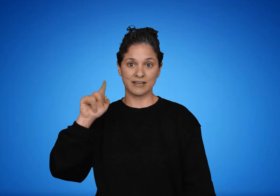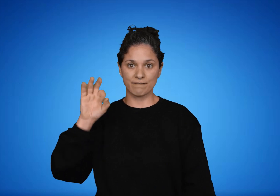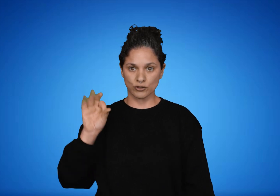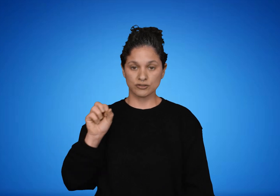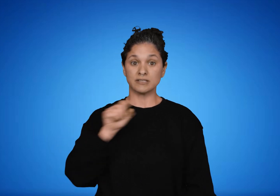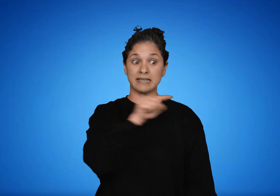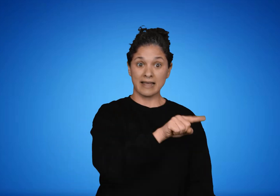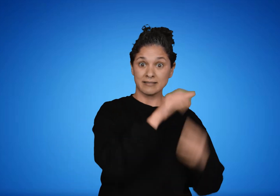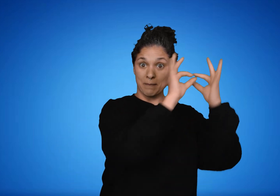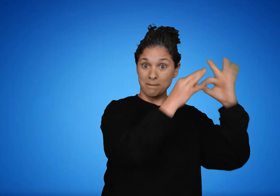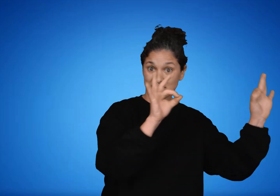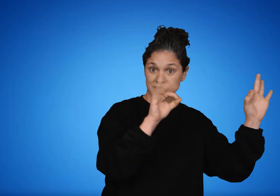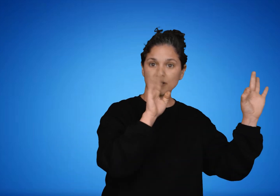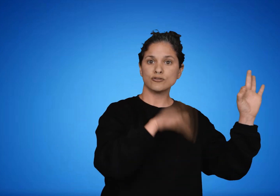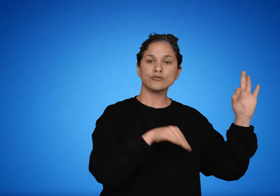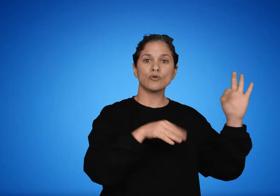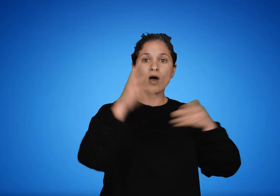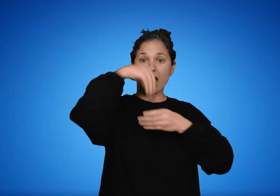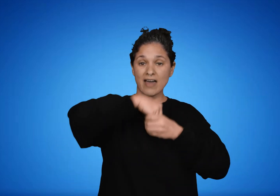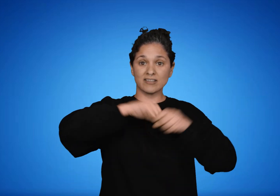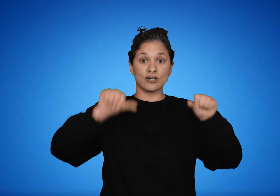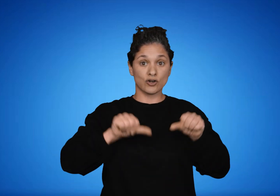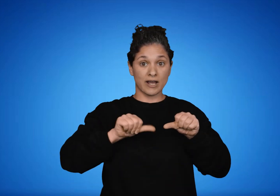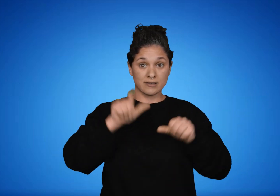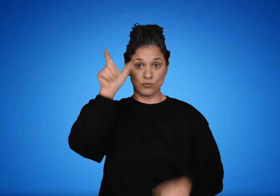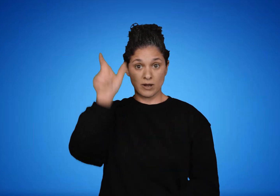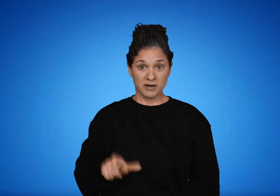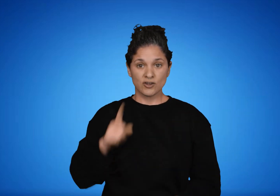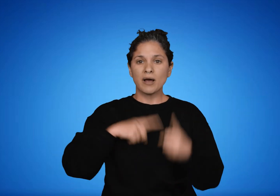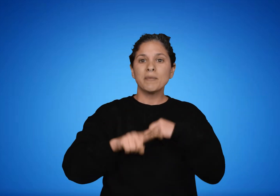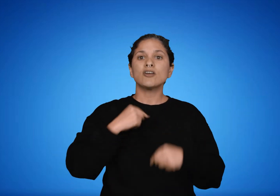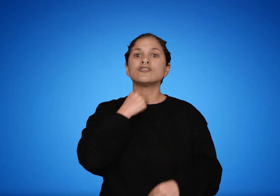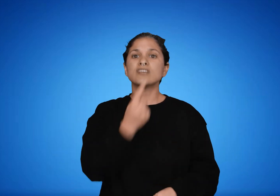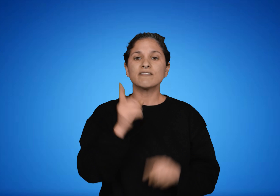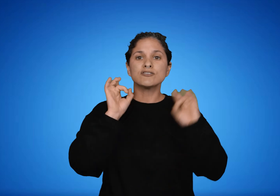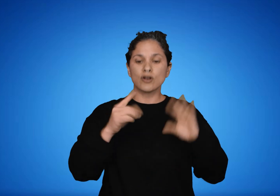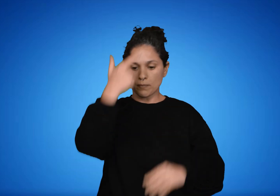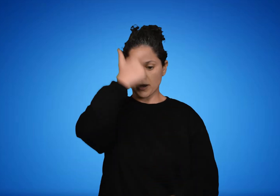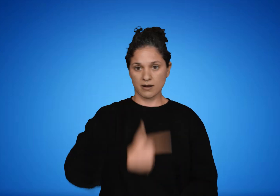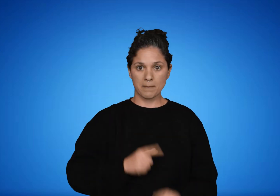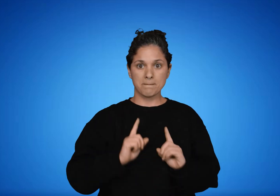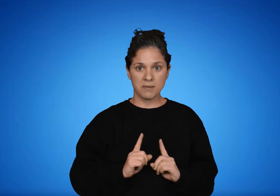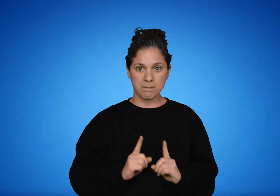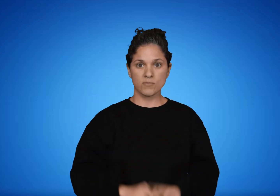Máximas son todas aquellas reglas que rigen la conducta de un individuo, pero que son válidas solo para el mismo.